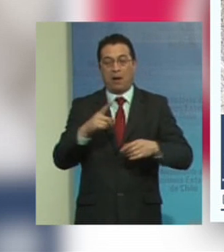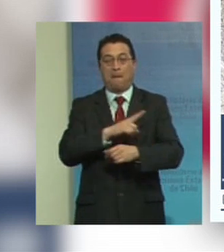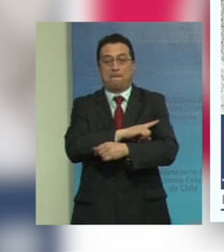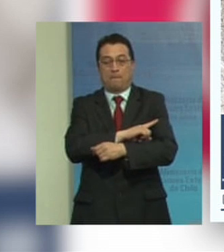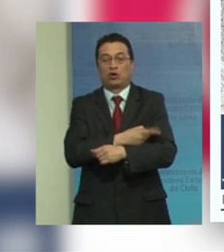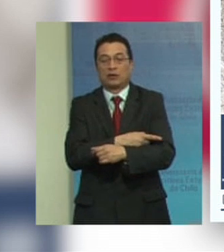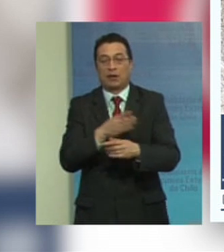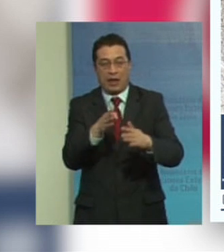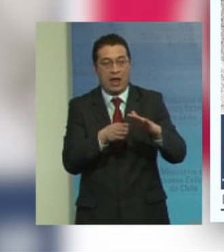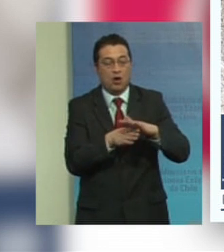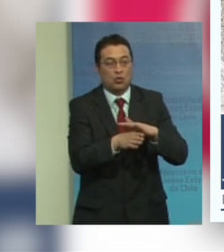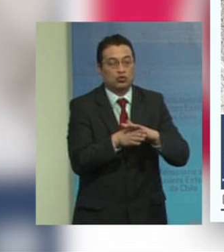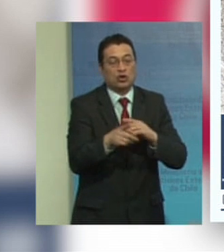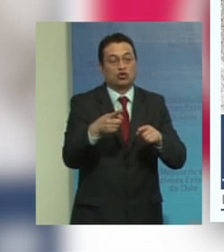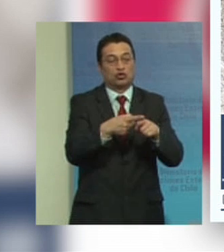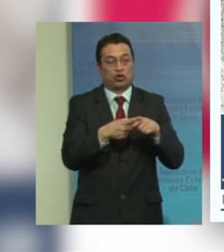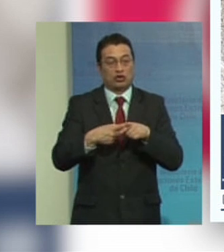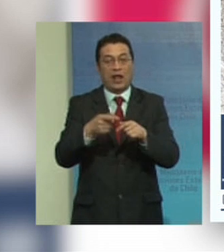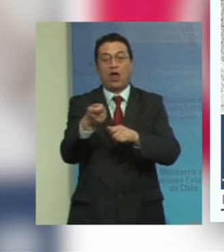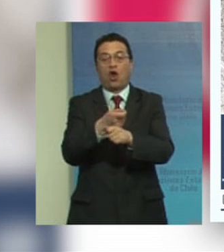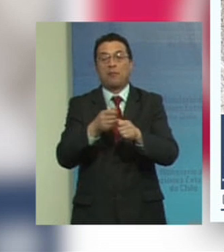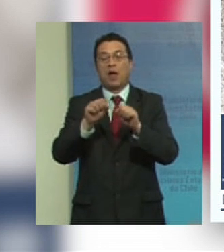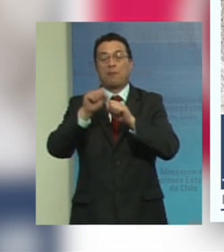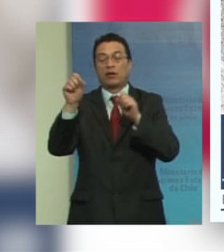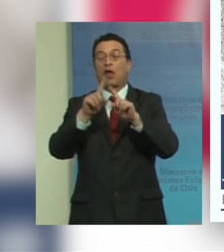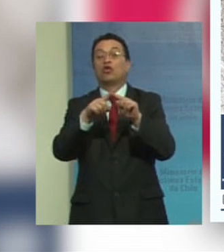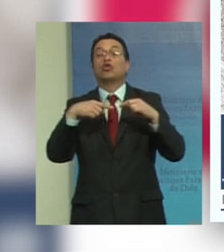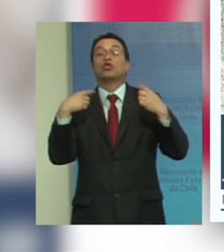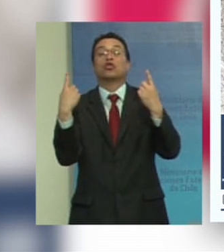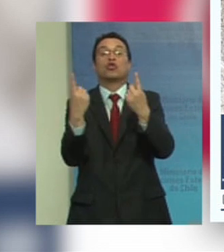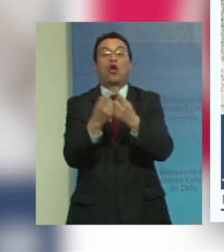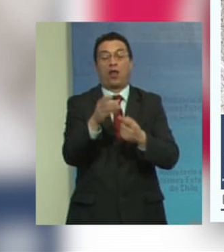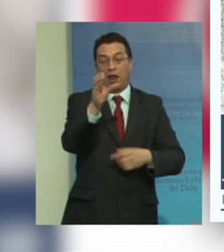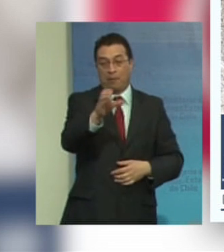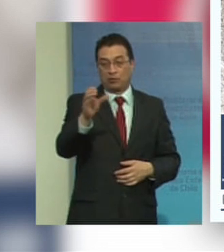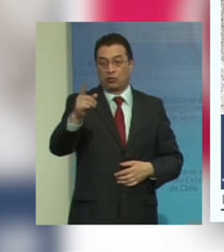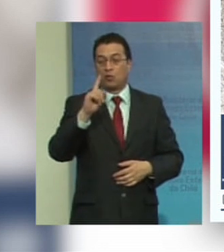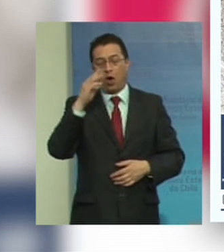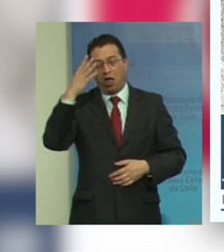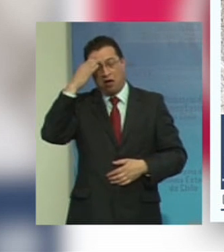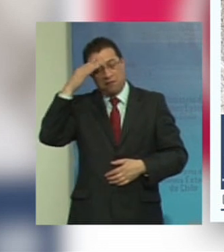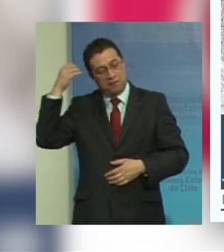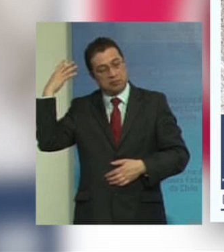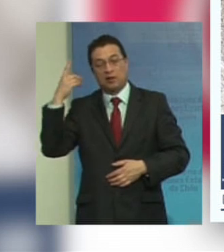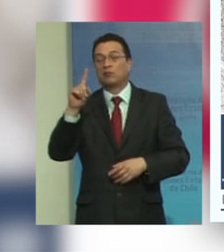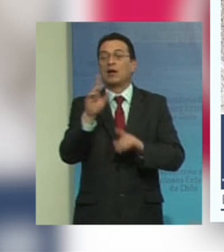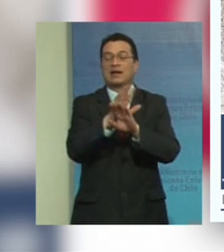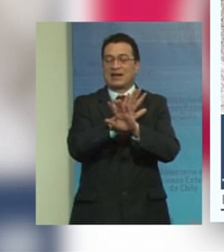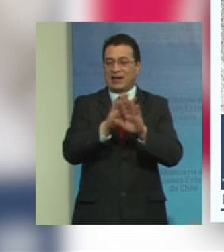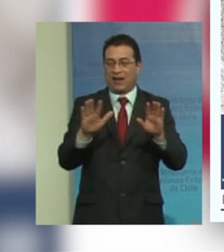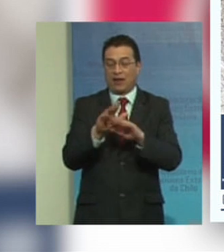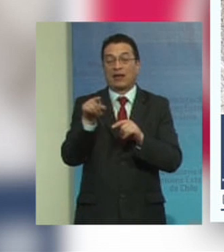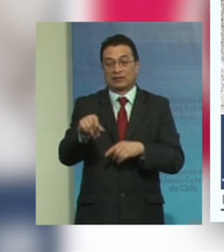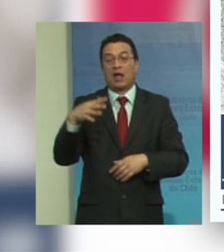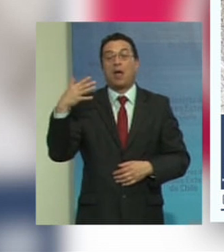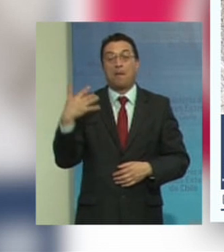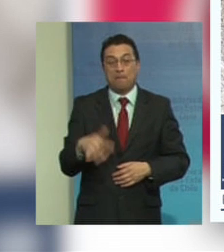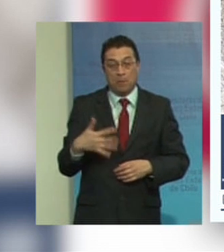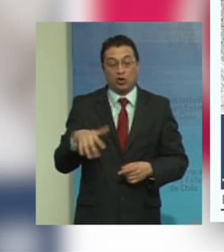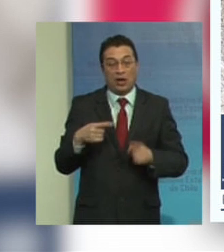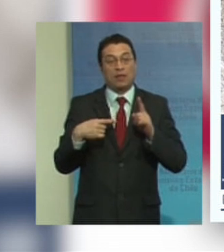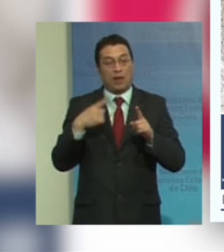la inclusión social económica y política de todas las personas todas no dejar a nadie atrás y aquí es importante que se haya hecho una